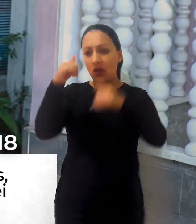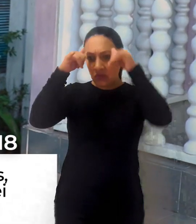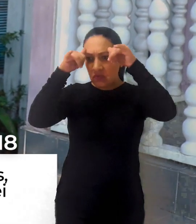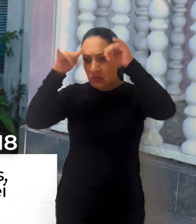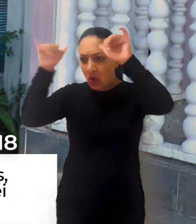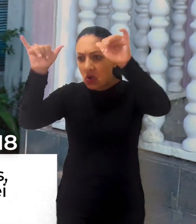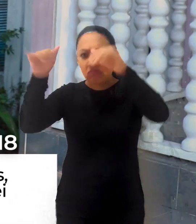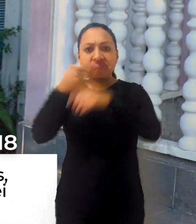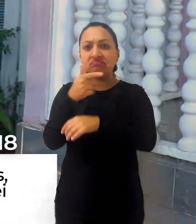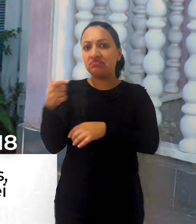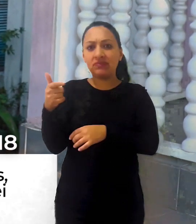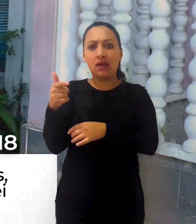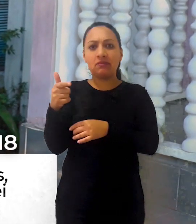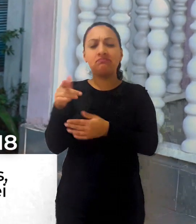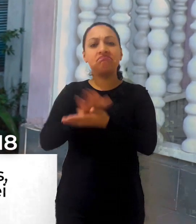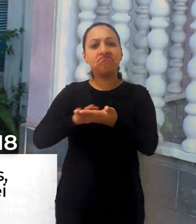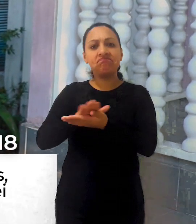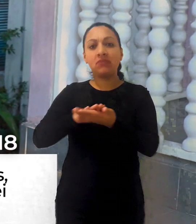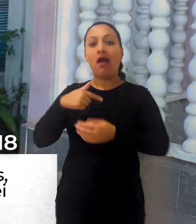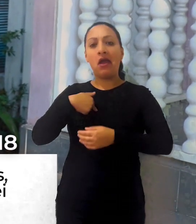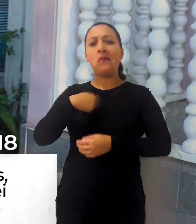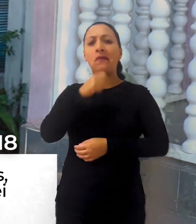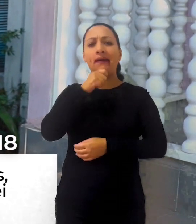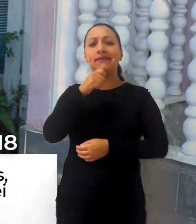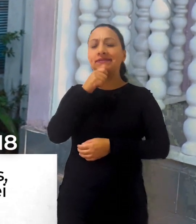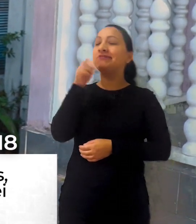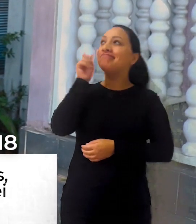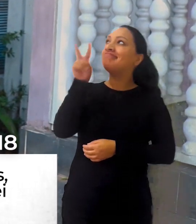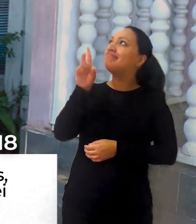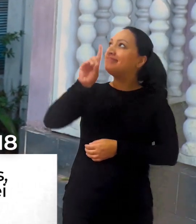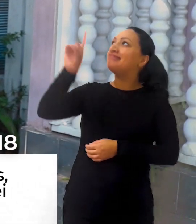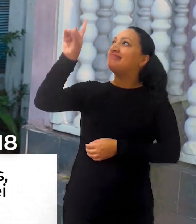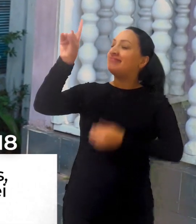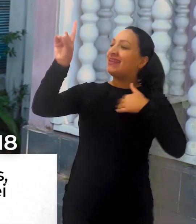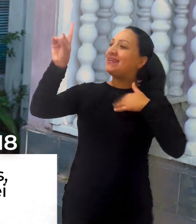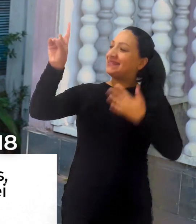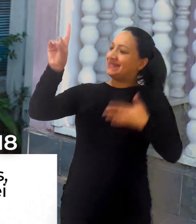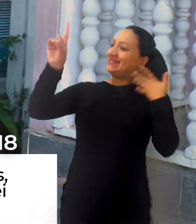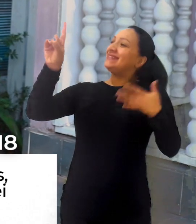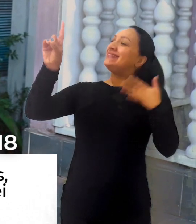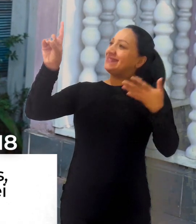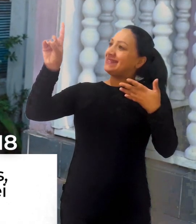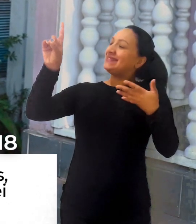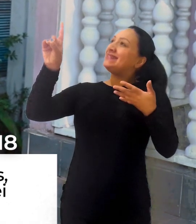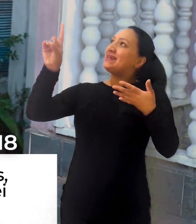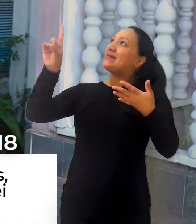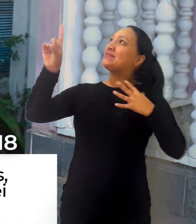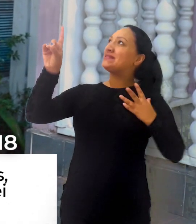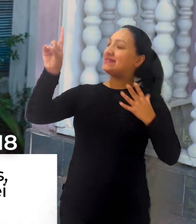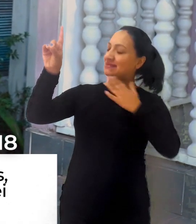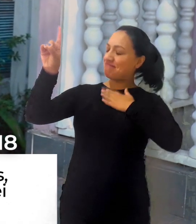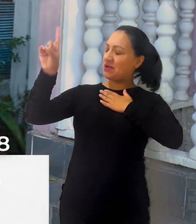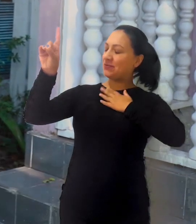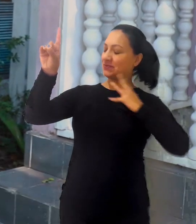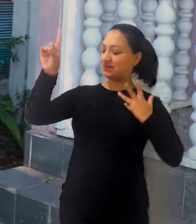currais não haja gado, todavia eu me alegrarei no Senhor e exaltarei do Deus da minha salvação